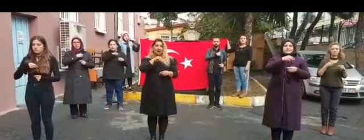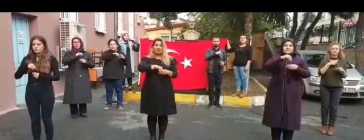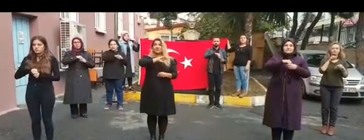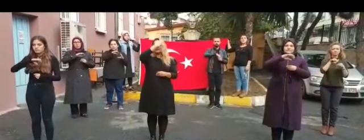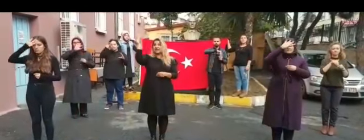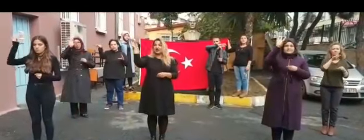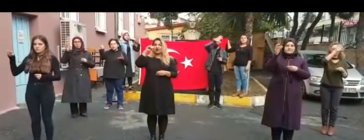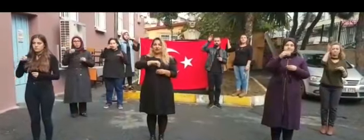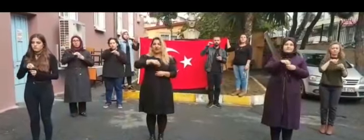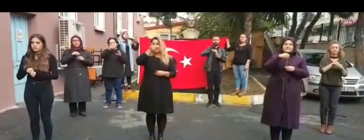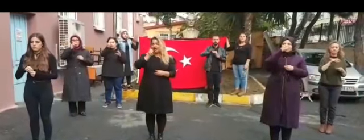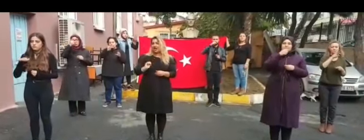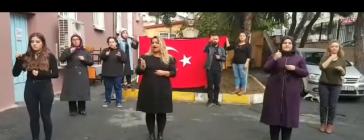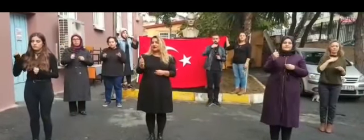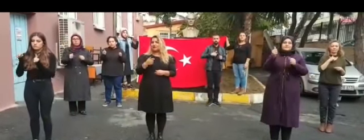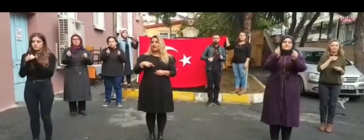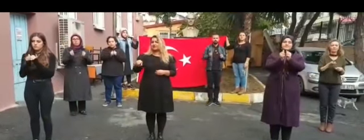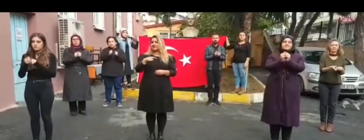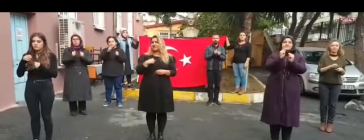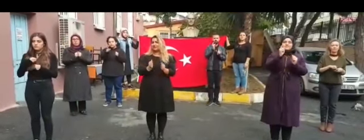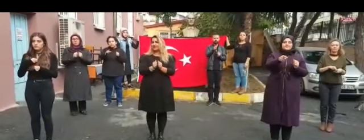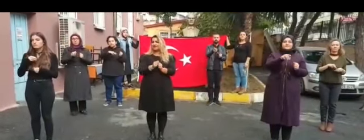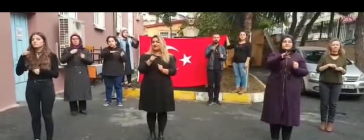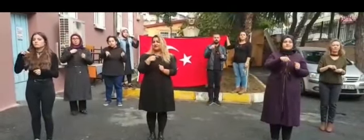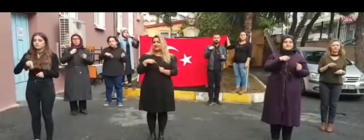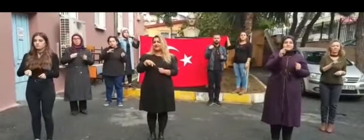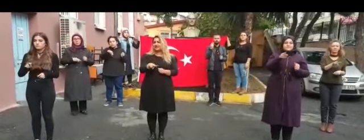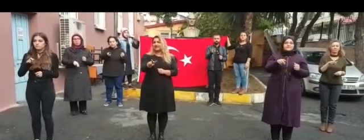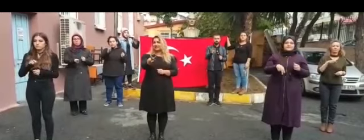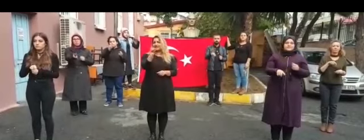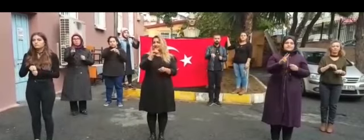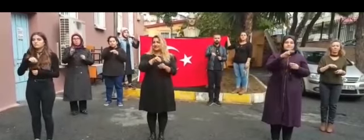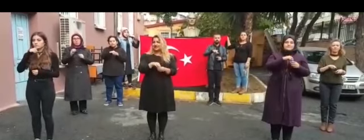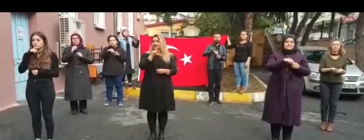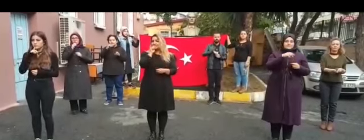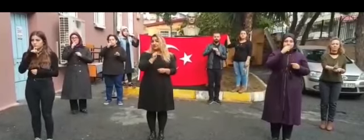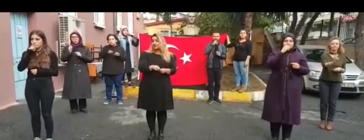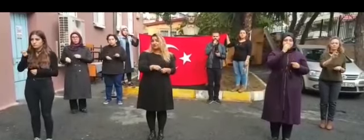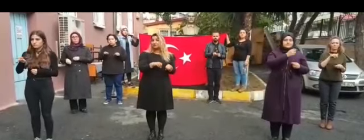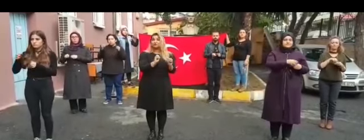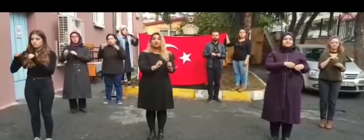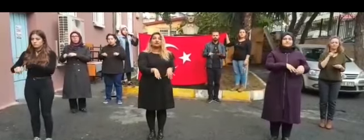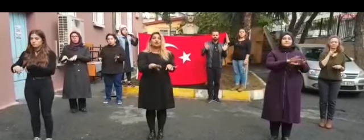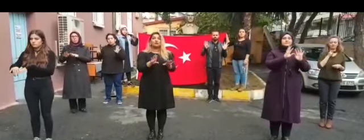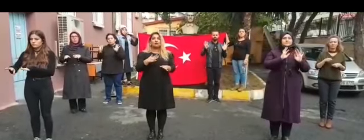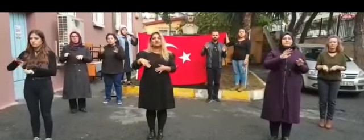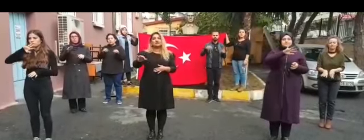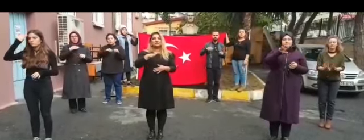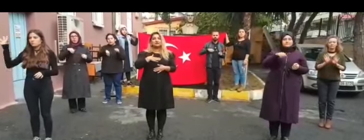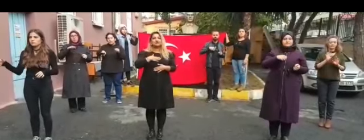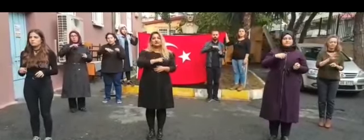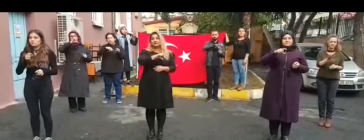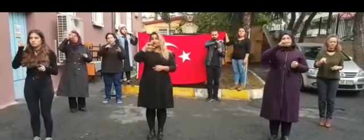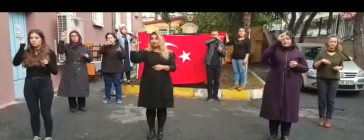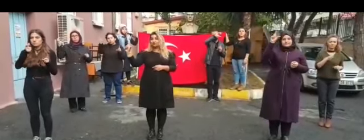Kalbimizde, göklerde, her zaman bizimlesin Biz senin izindeyiz, sözümüzden dönmeyiz Her birimiz